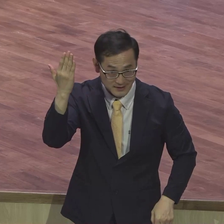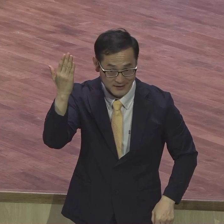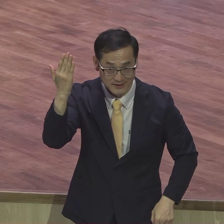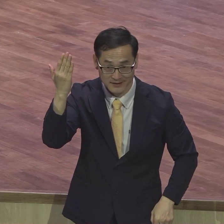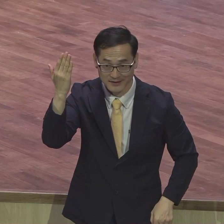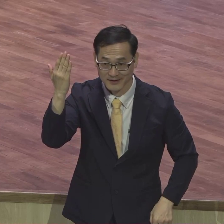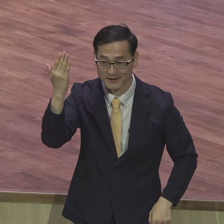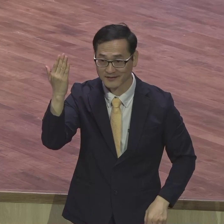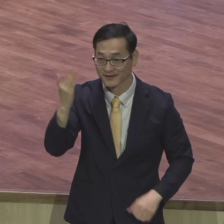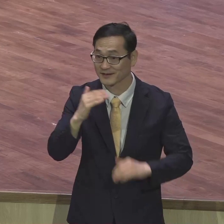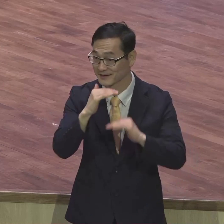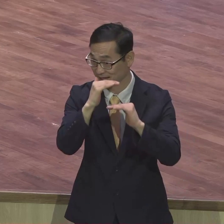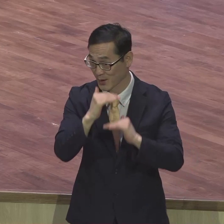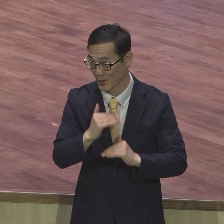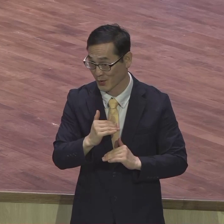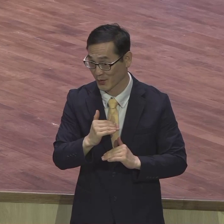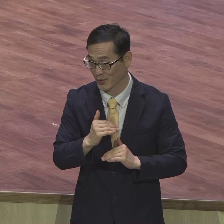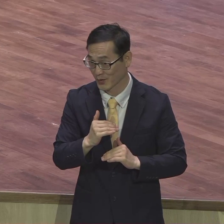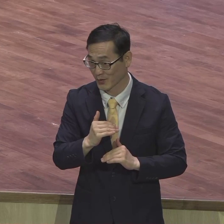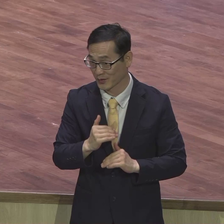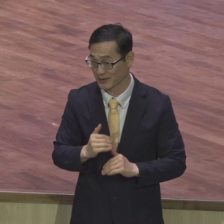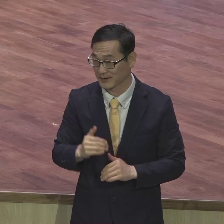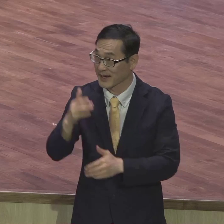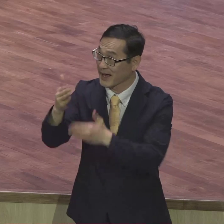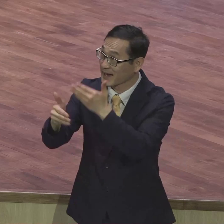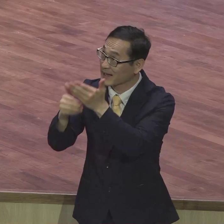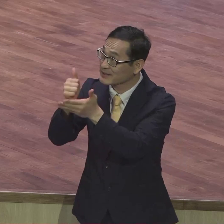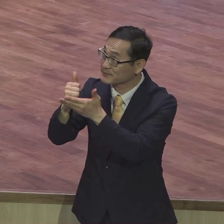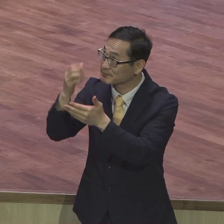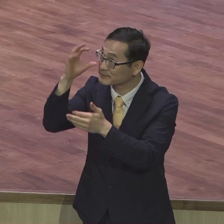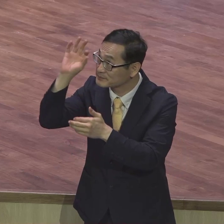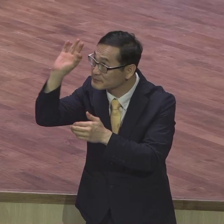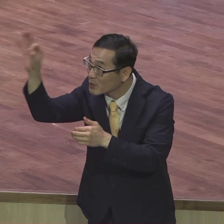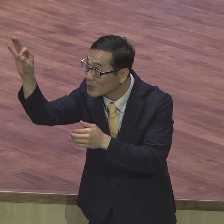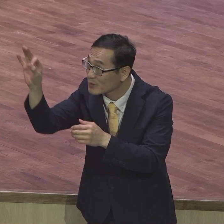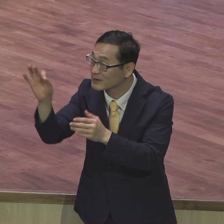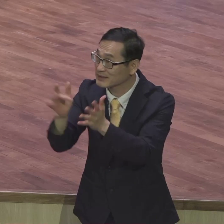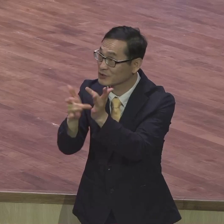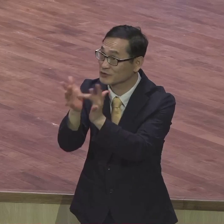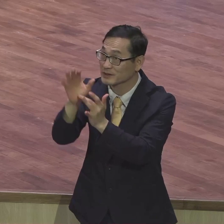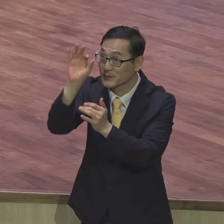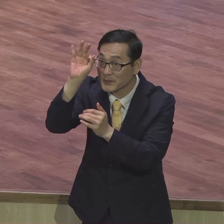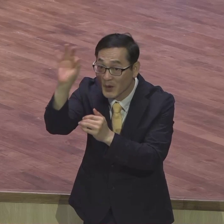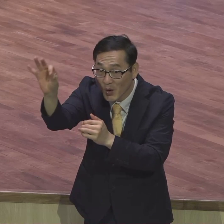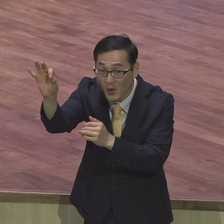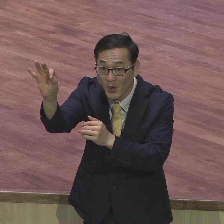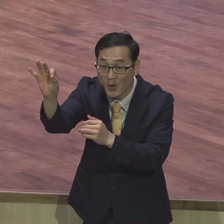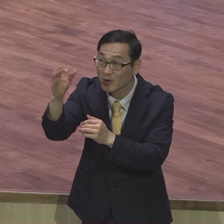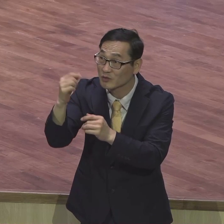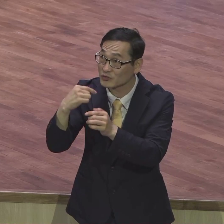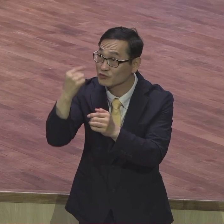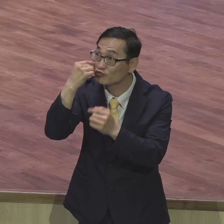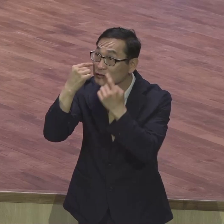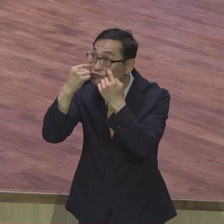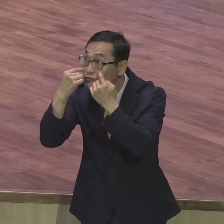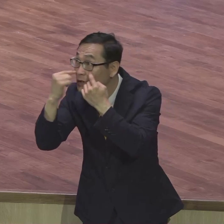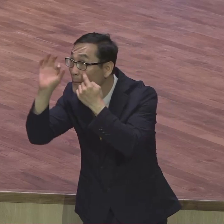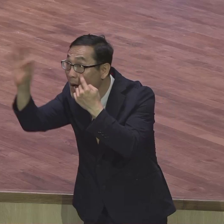예수 거시도가 눈에 보이면 성령의 눈에 보이면 믿음이란 단어가 필요 없지요 뭐 보이는데 뭘 믿음 믿음